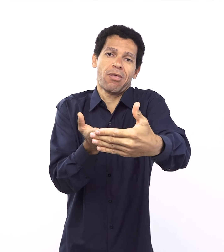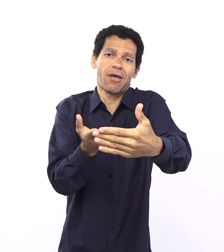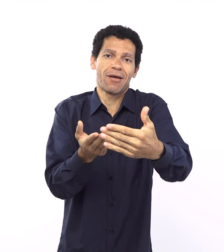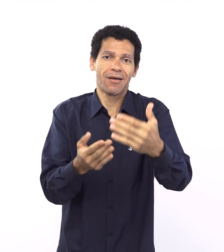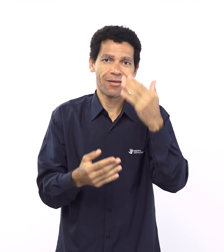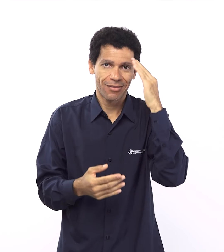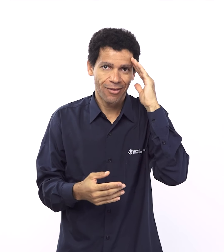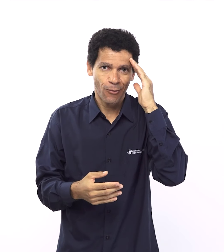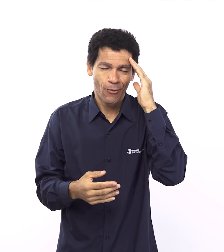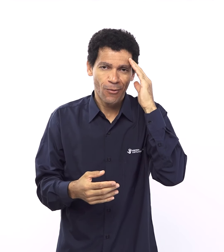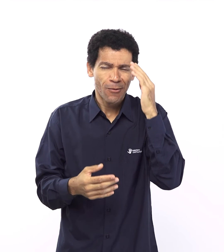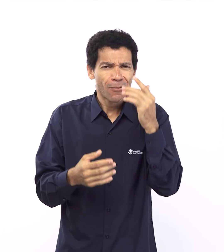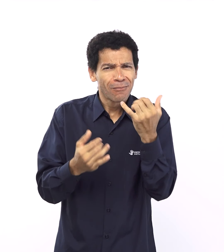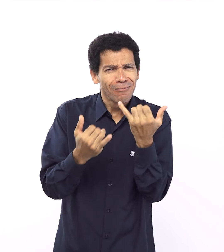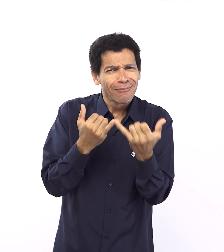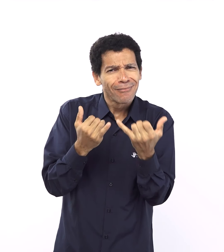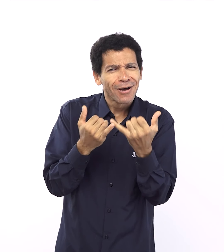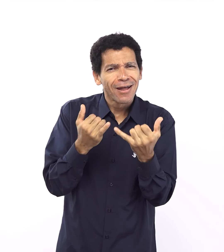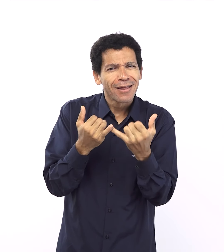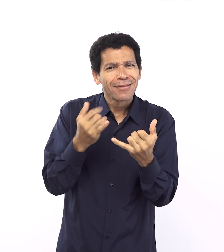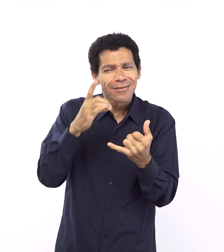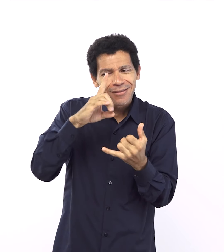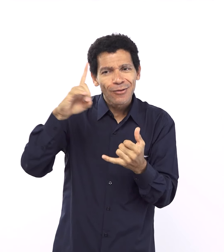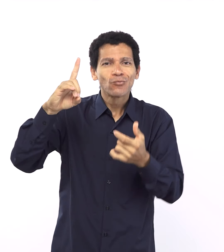de Deus envolvem manifestação da sua graça.